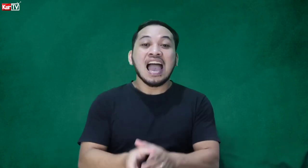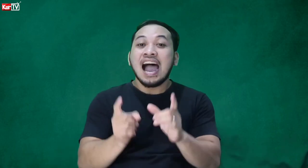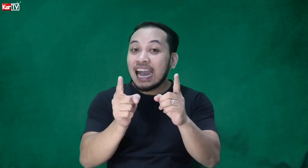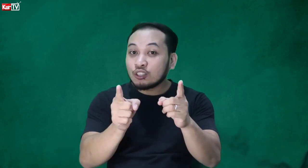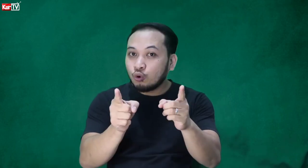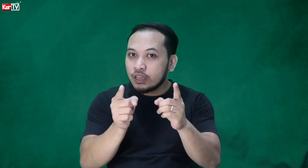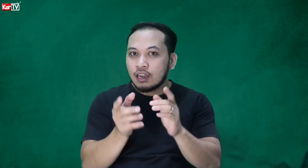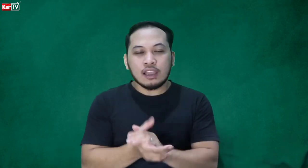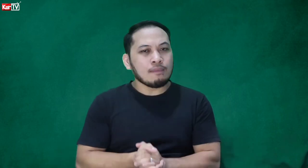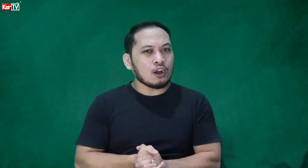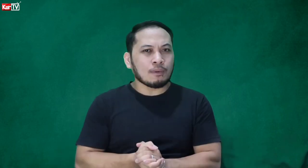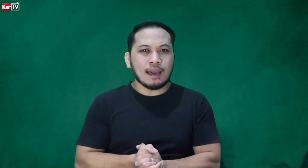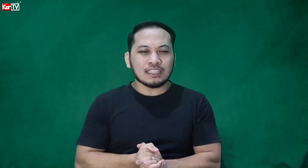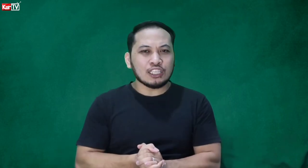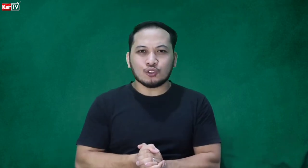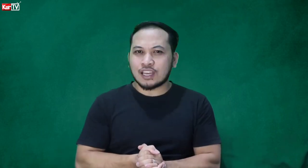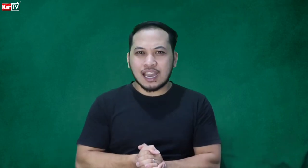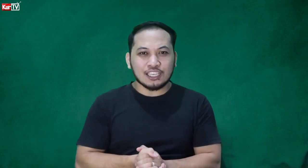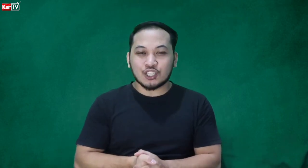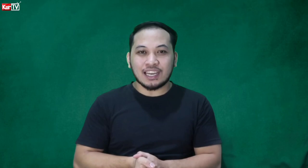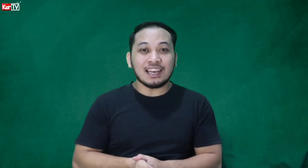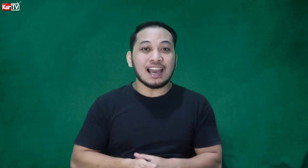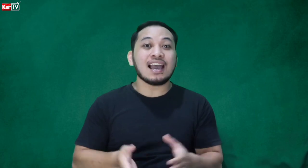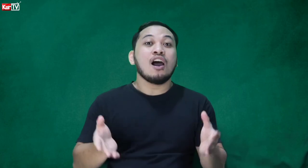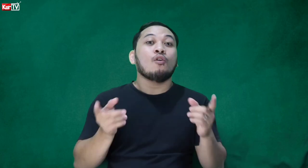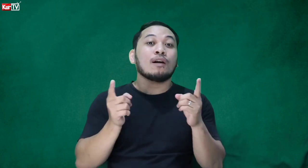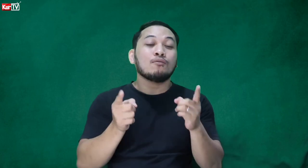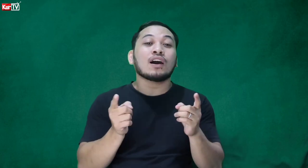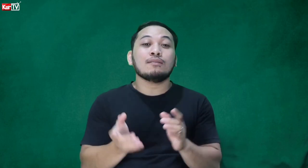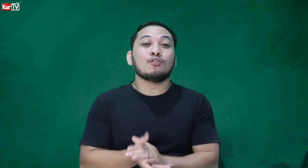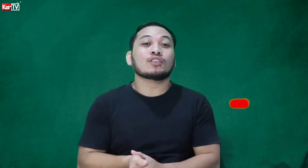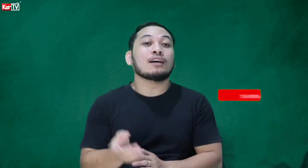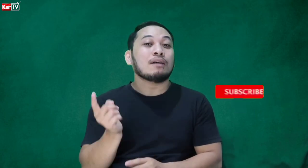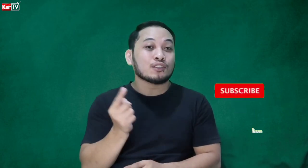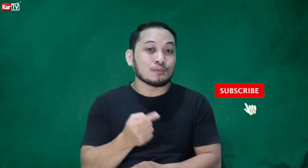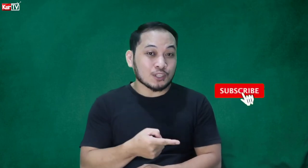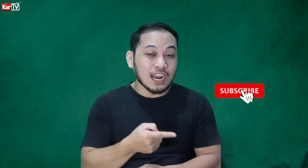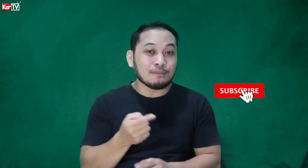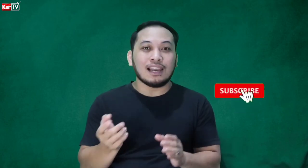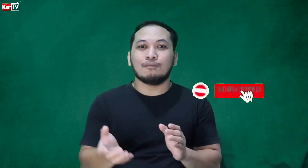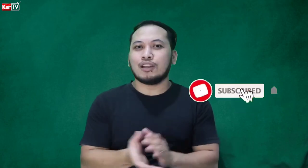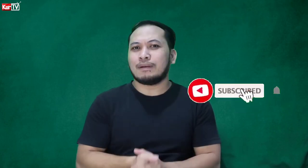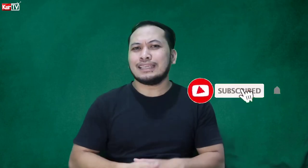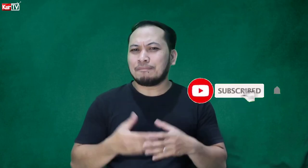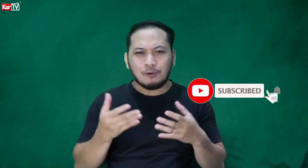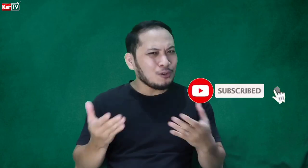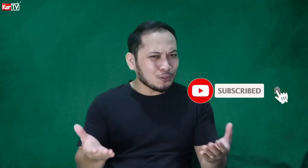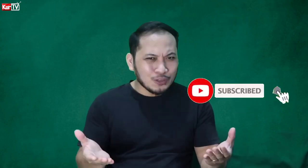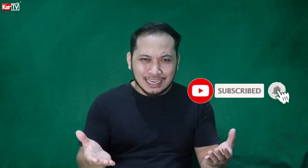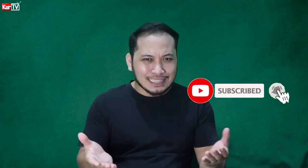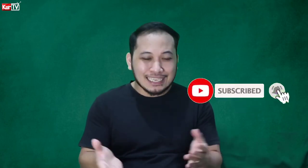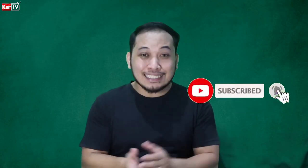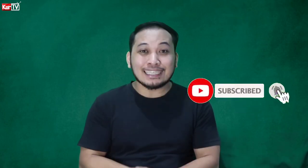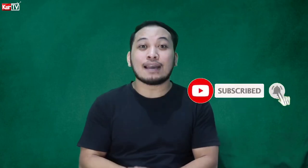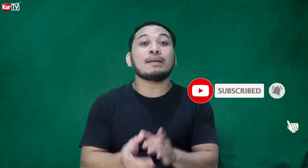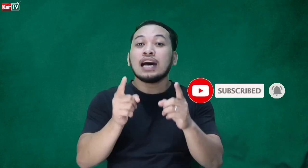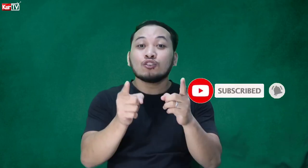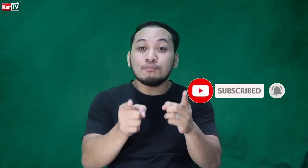At kung ikaw ay bago pa lamang dito sa ating channel, ha? Huwag mo kalimutang mag-subscribe. Alam mo naman yan, pakulit-ulit na natin yung sinasabi. At kung